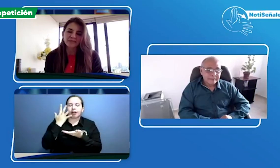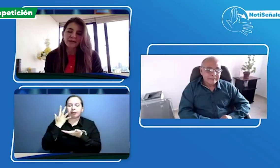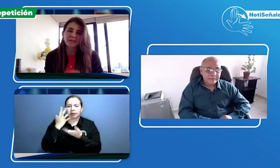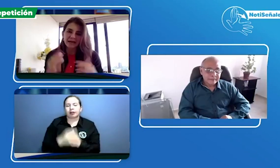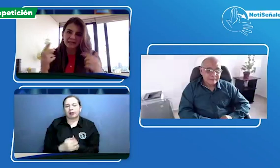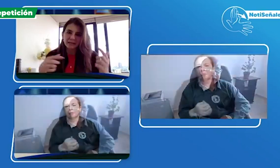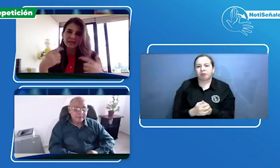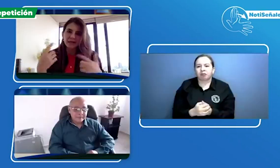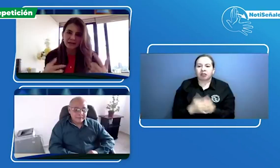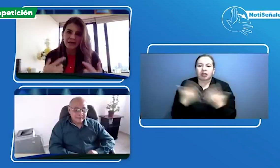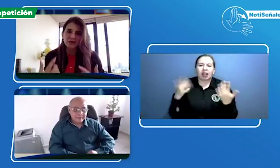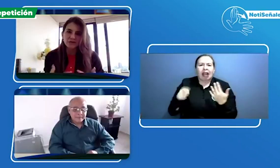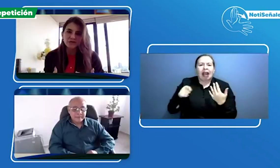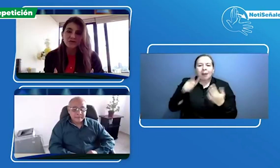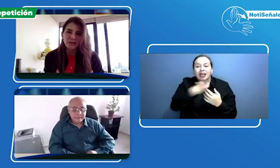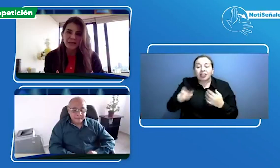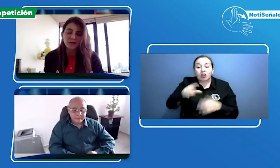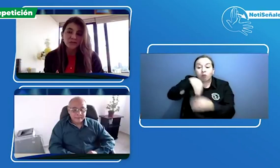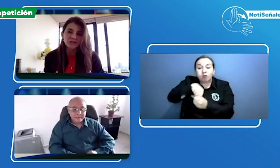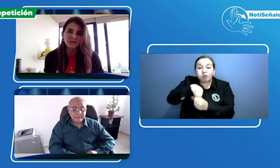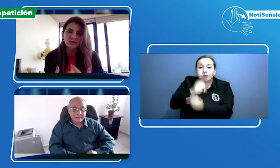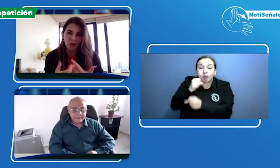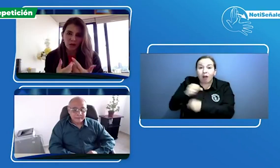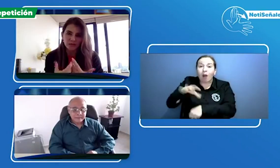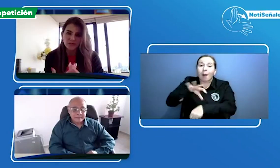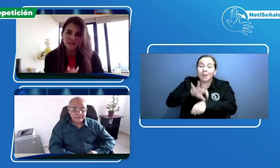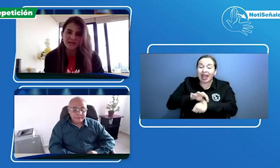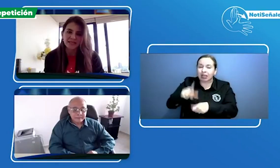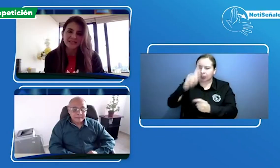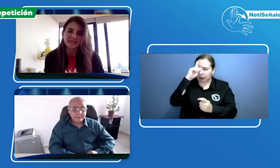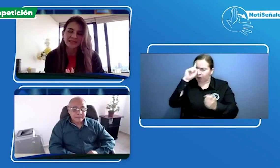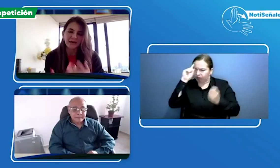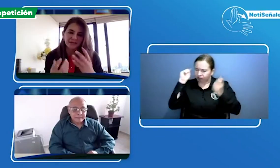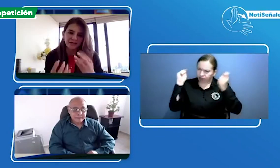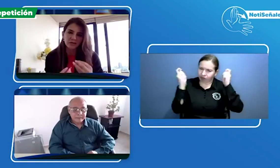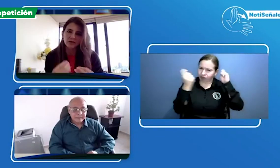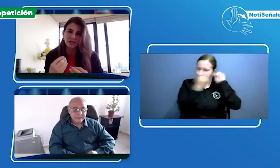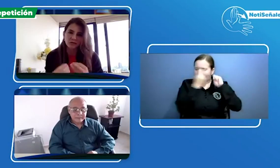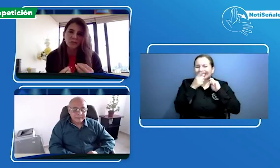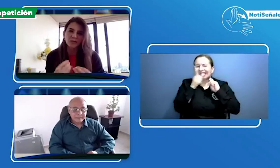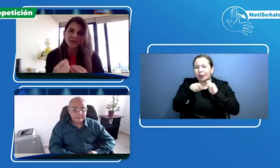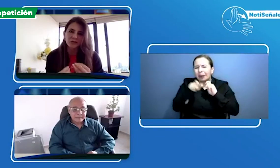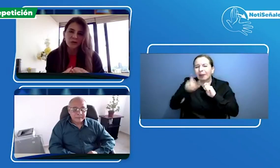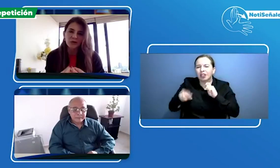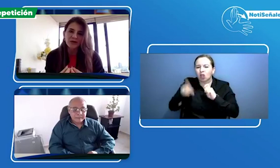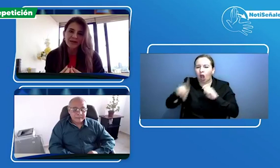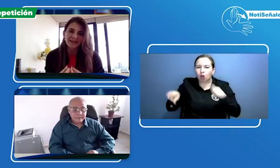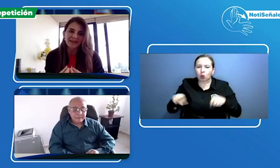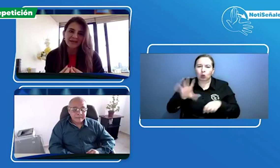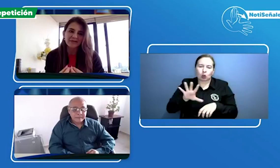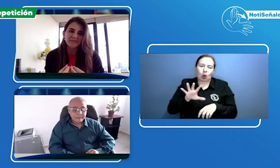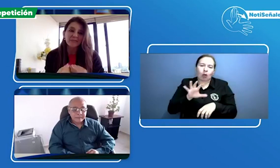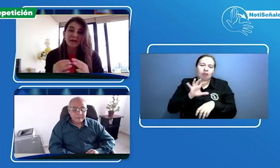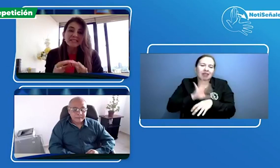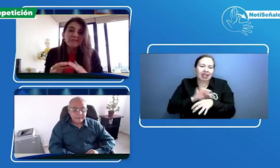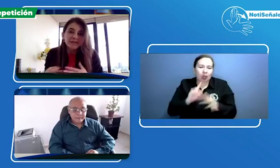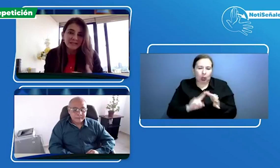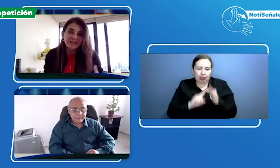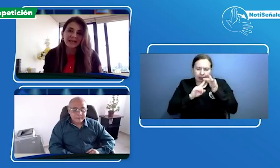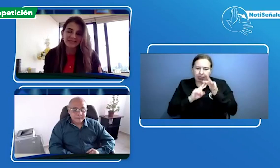cambiarles la mentalidad de nuestros médicos y sobre todo a los especialistas que a veces como que son un poquito más difíciles